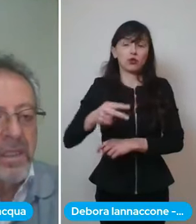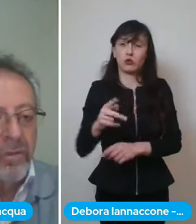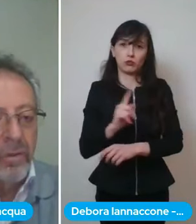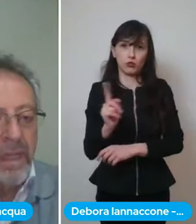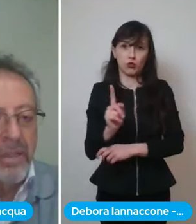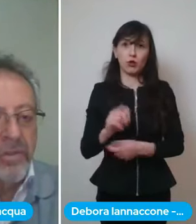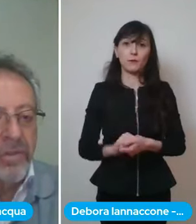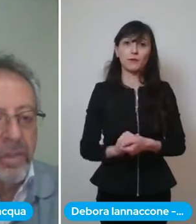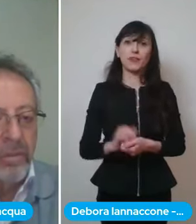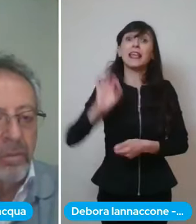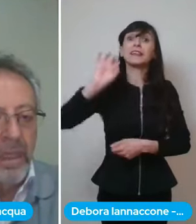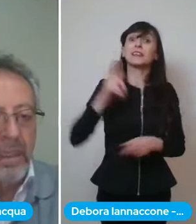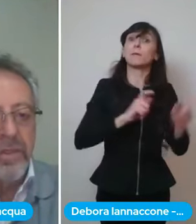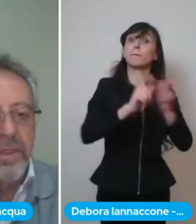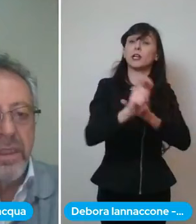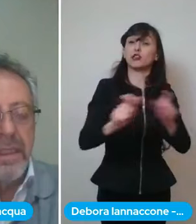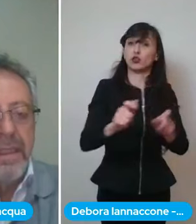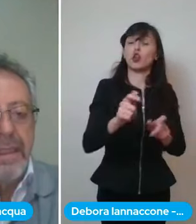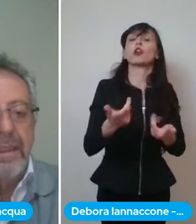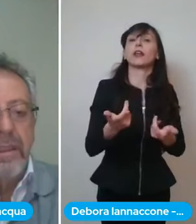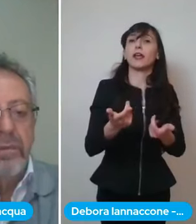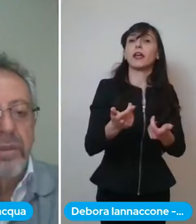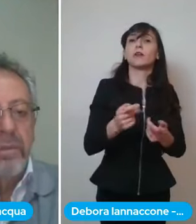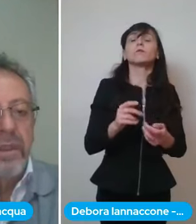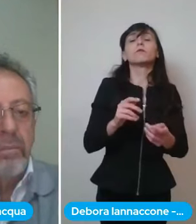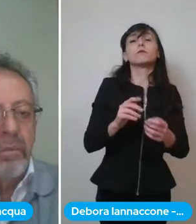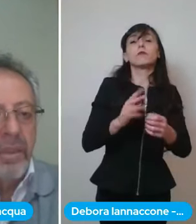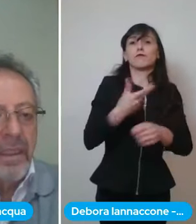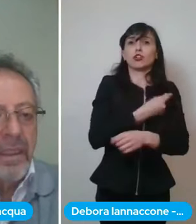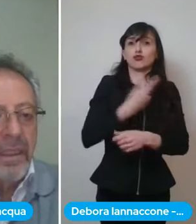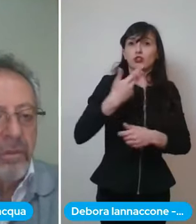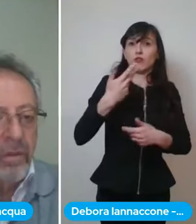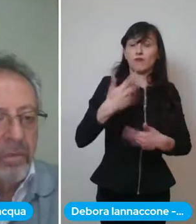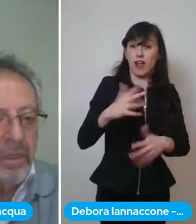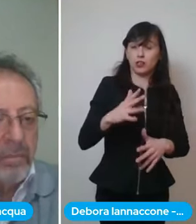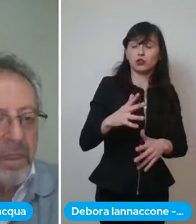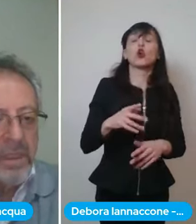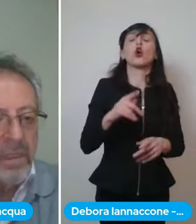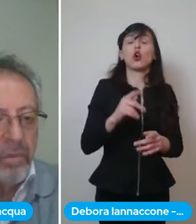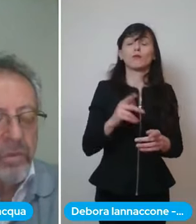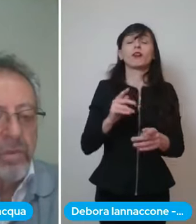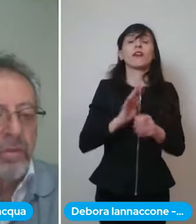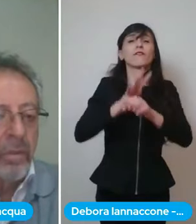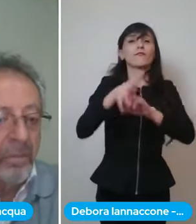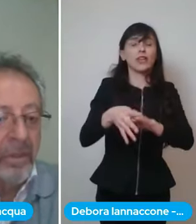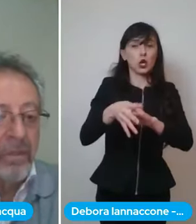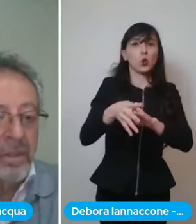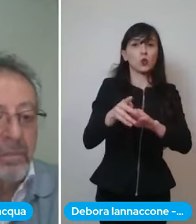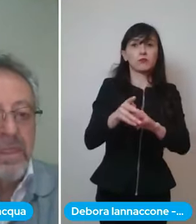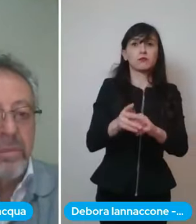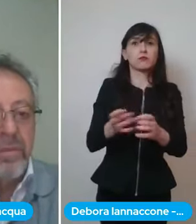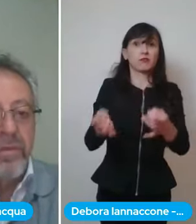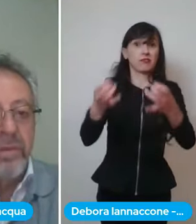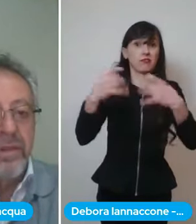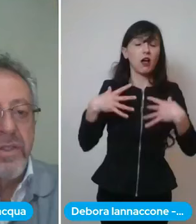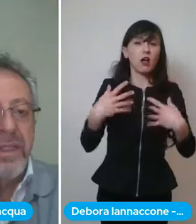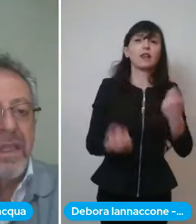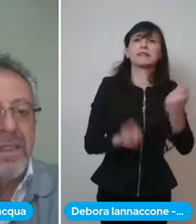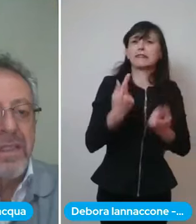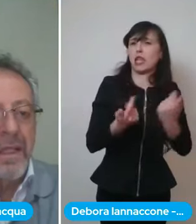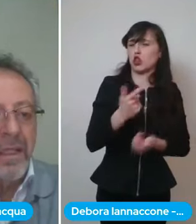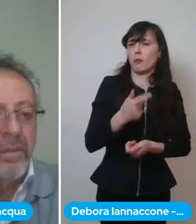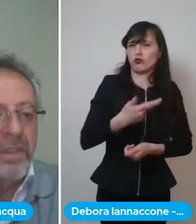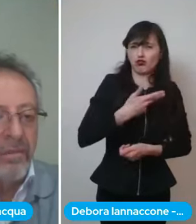essi asintomatici o sintomatici dall'ultimo tampone negativo dopo tre mesi possono dopo almeno tre mesi possono